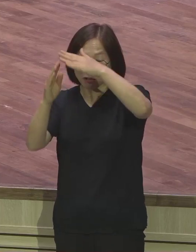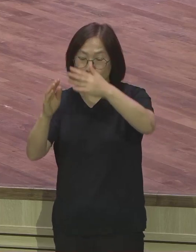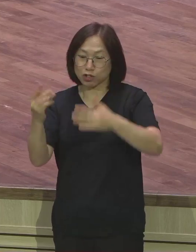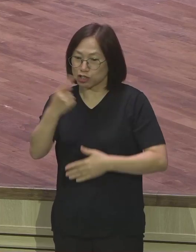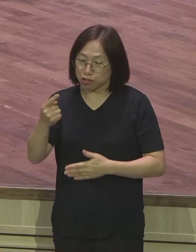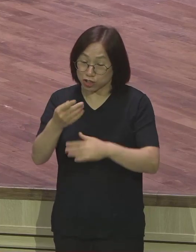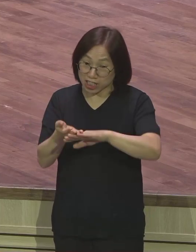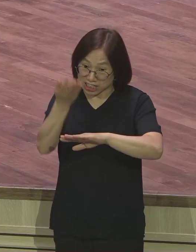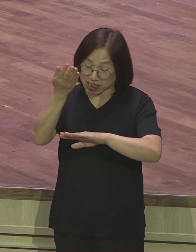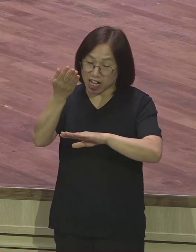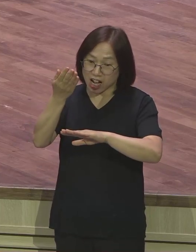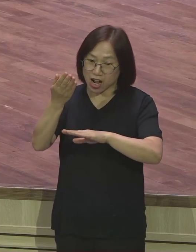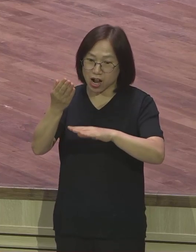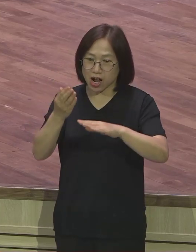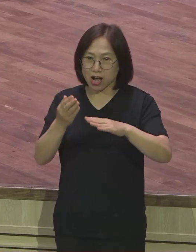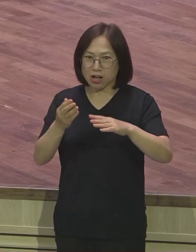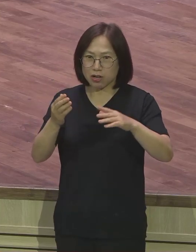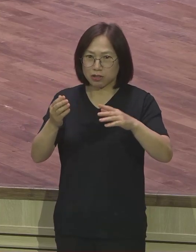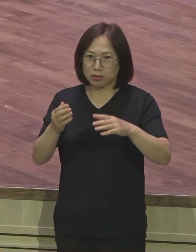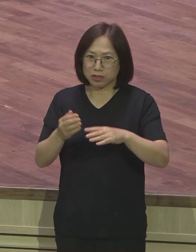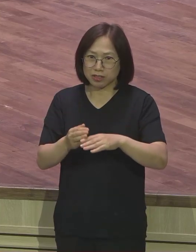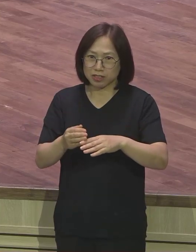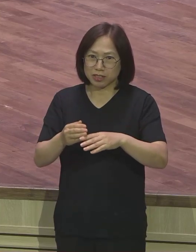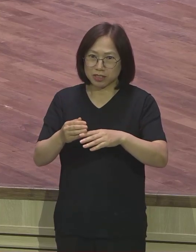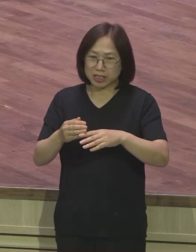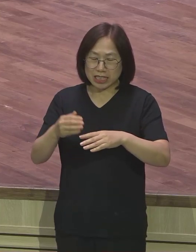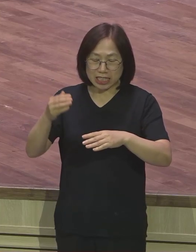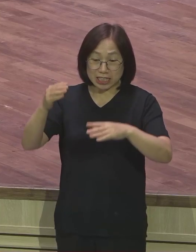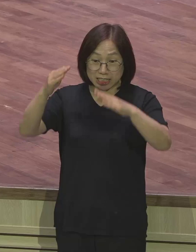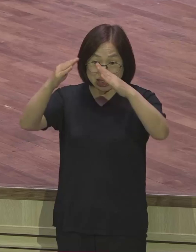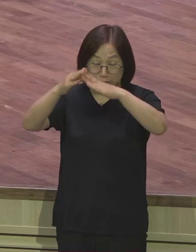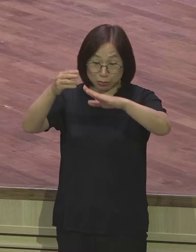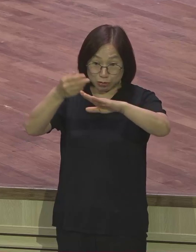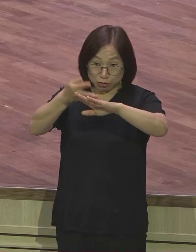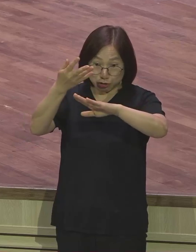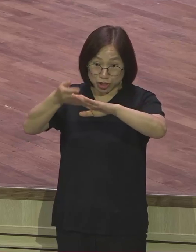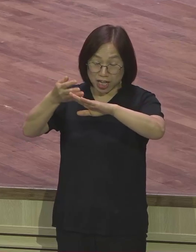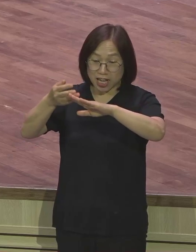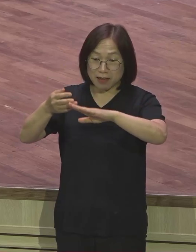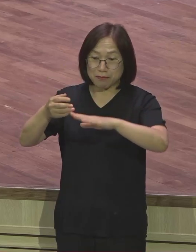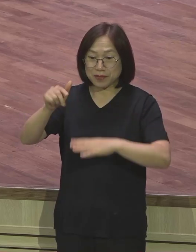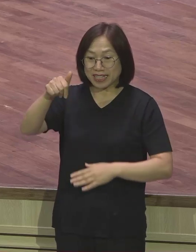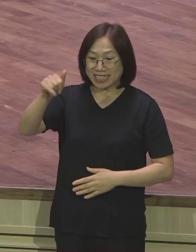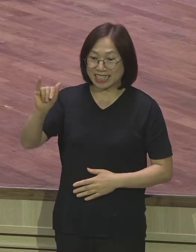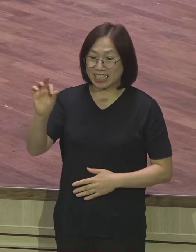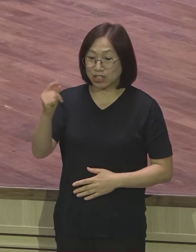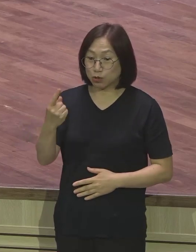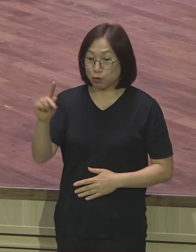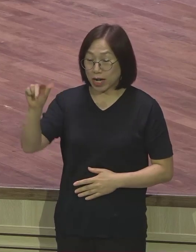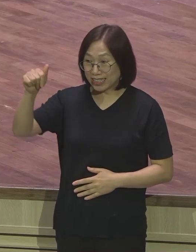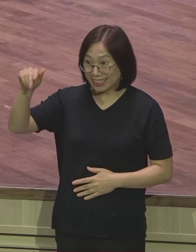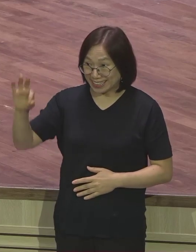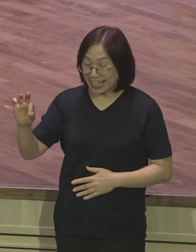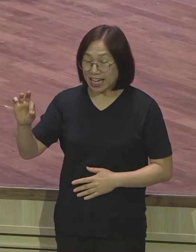수만장의 기왓장이 놓여져 있습니다. 거기에 뭐가 있냐. 심중 소원이라고 불신자는 심중 소원이라고 부릅니다.